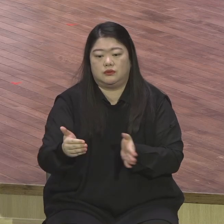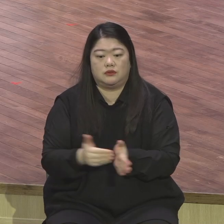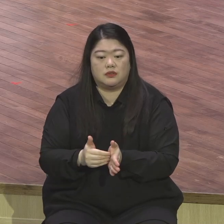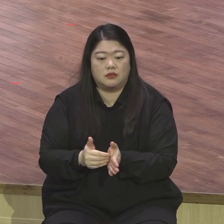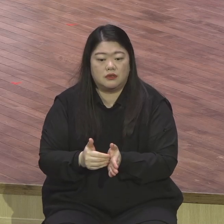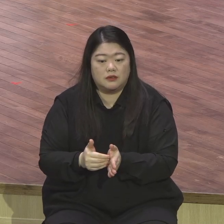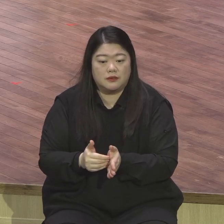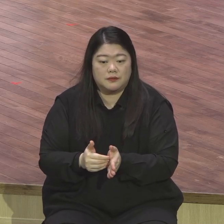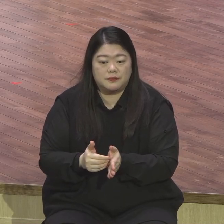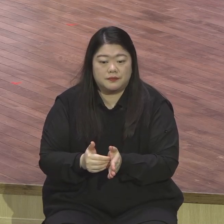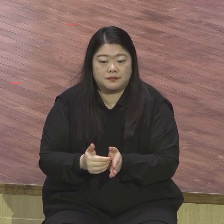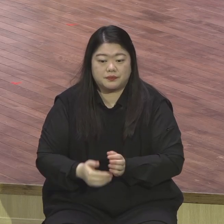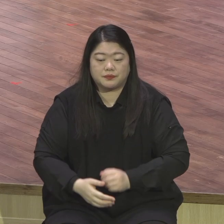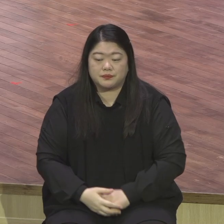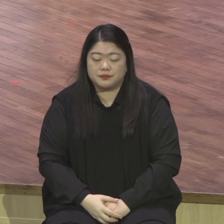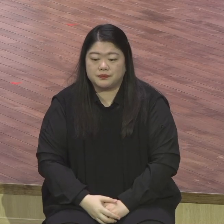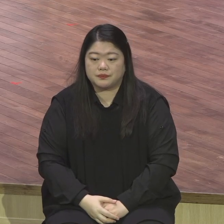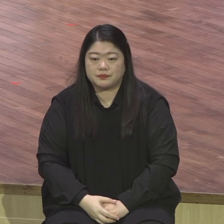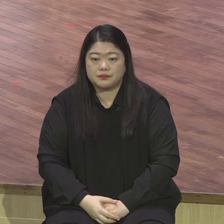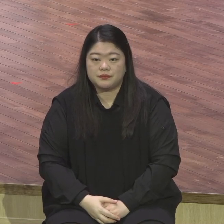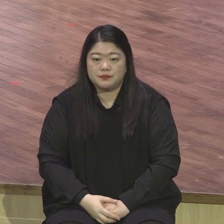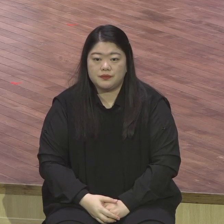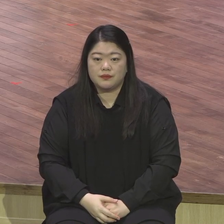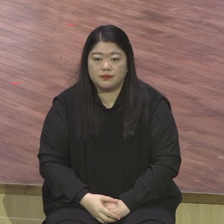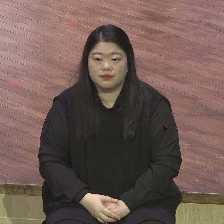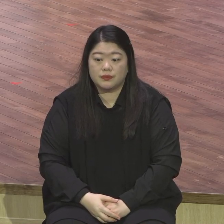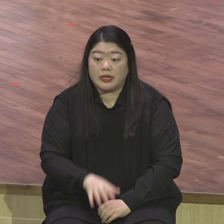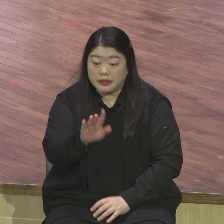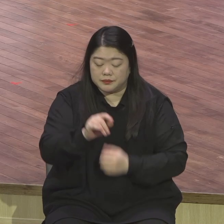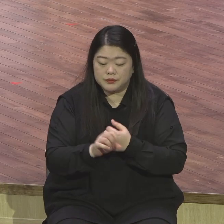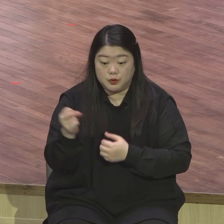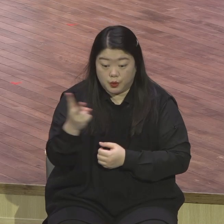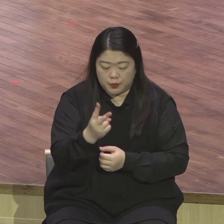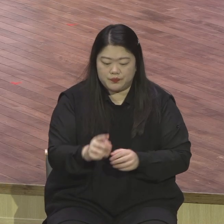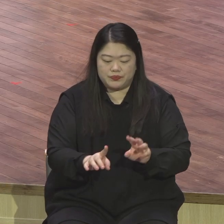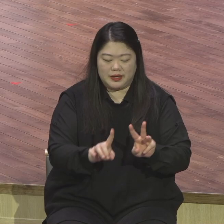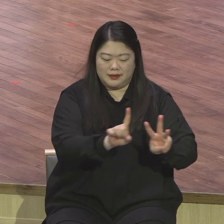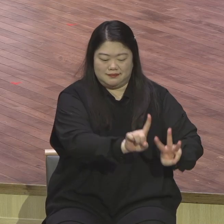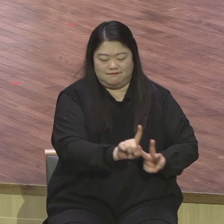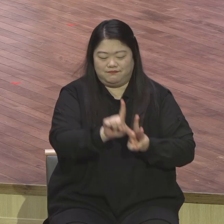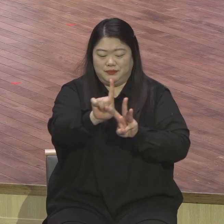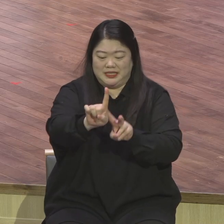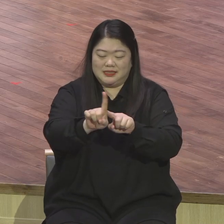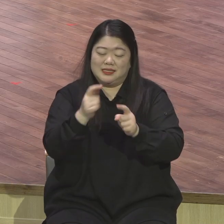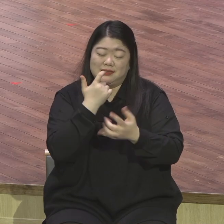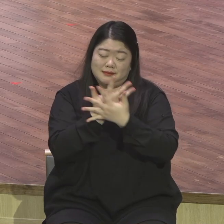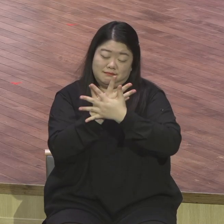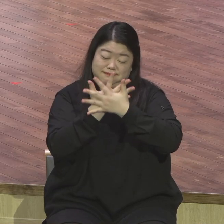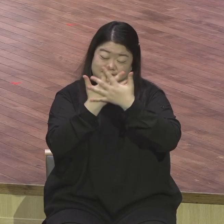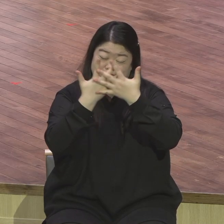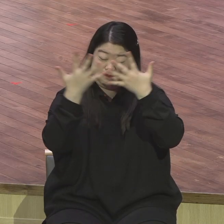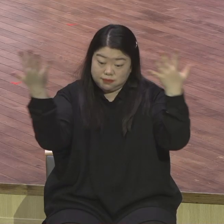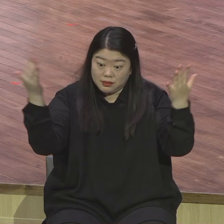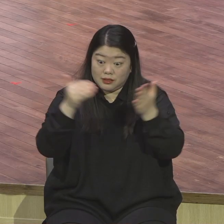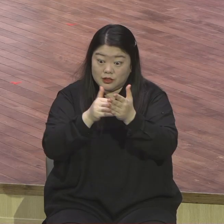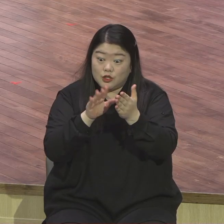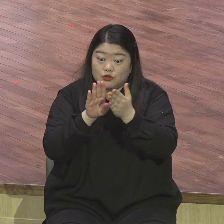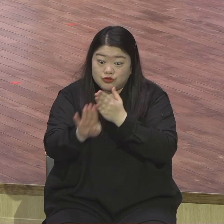예언된 인물자들이 많이 있는데 하필은 왜 이 두 사람이 그렇게 대표적으로 나온 이유가 뭐냐